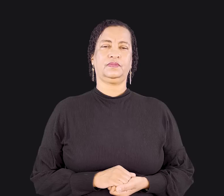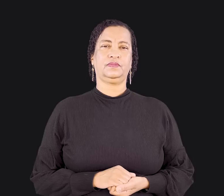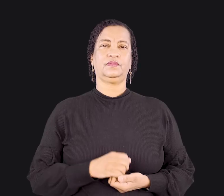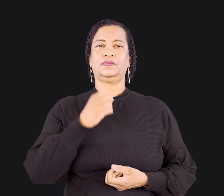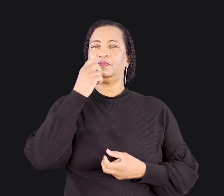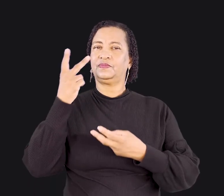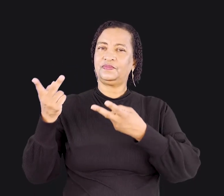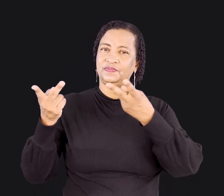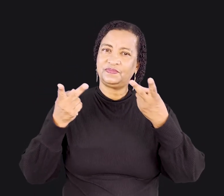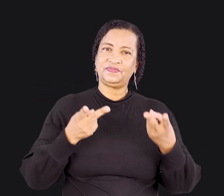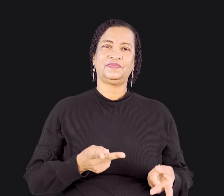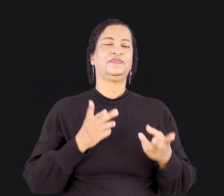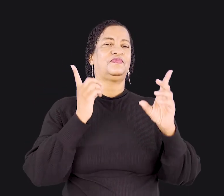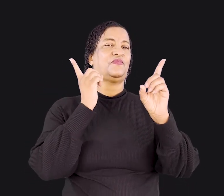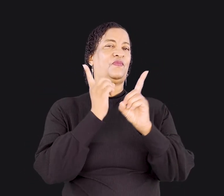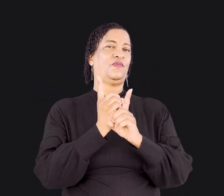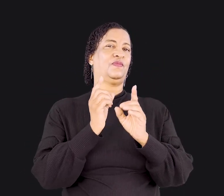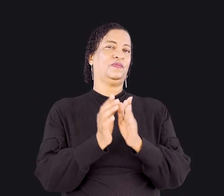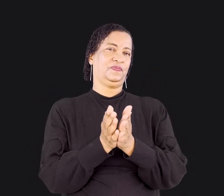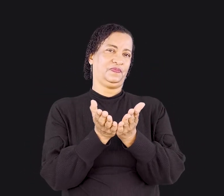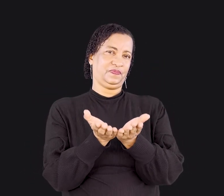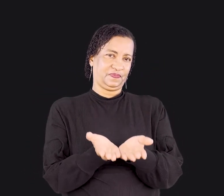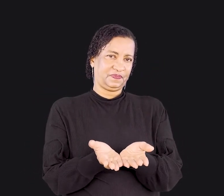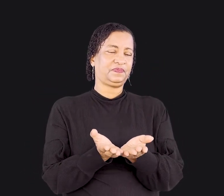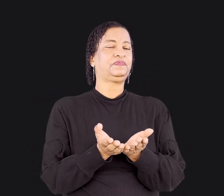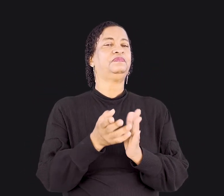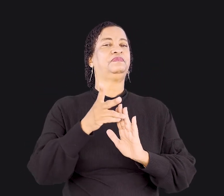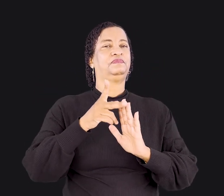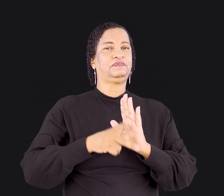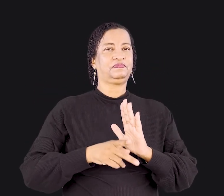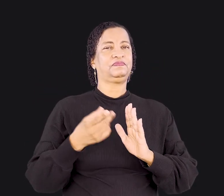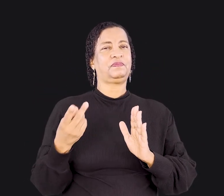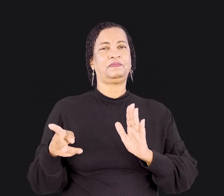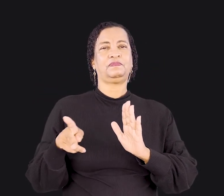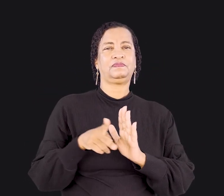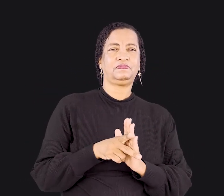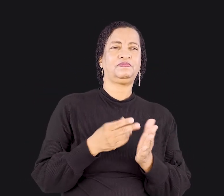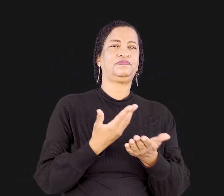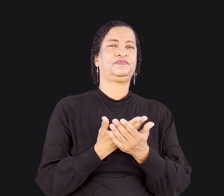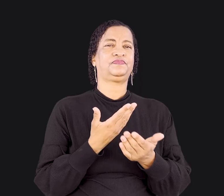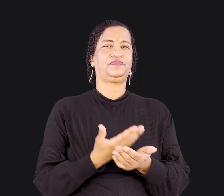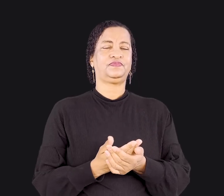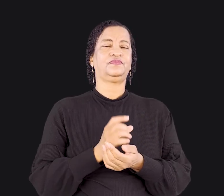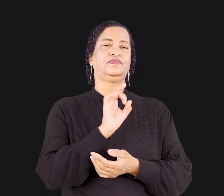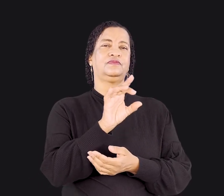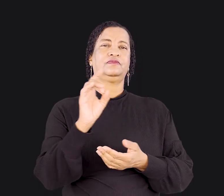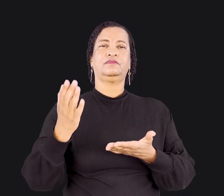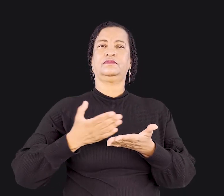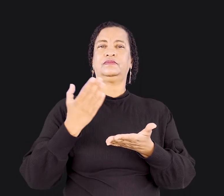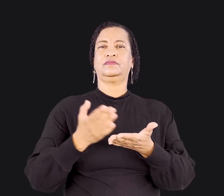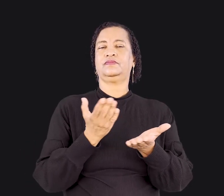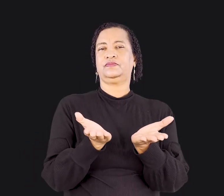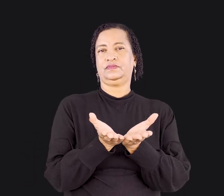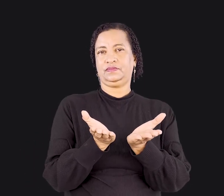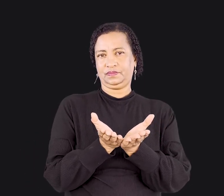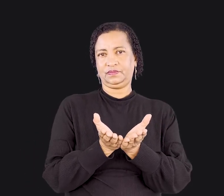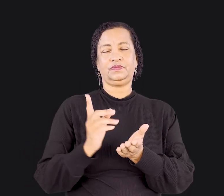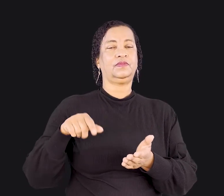Seja muito bem-vindo ao Encontro com a Palavra. Este programa é dedicado ao estudo de cada um dos livros da Bíblia e estamos